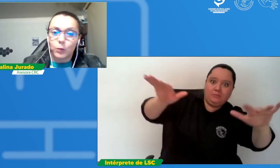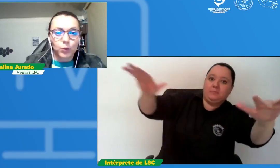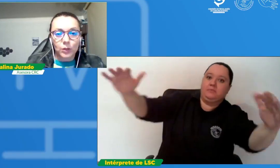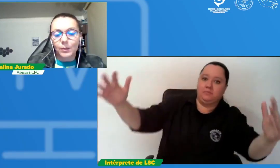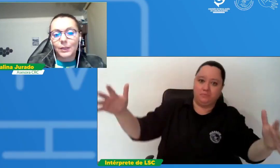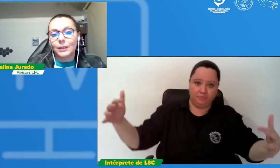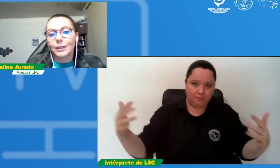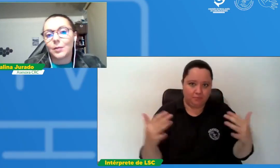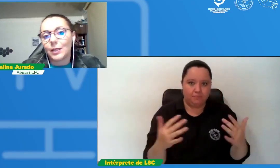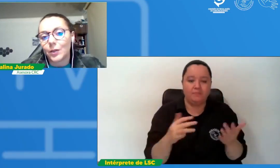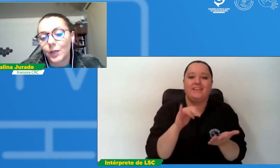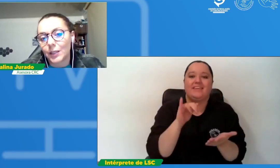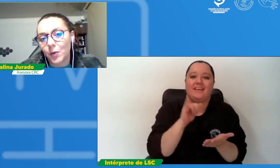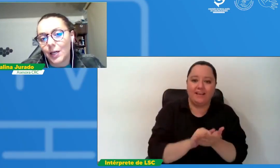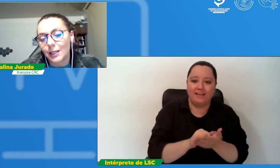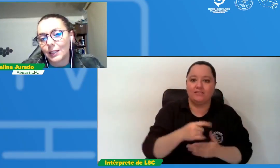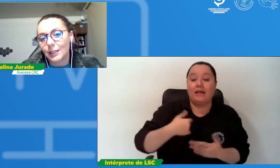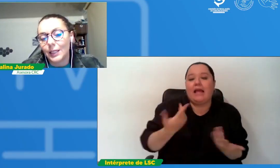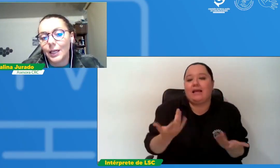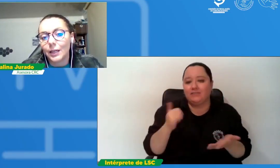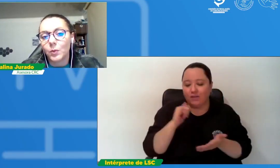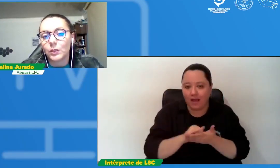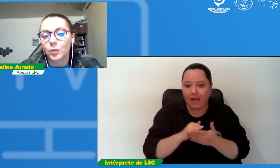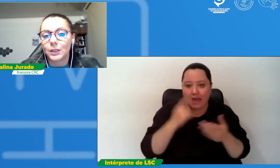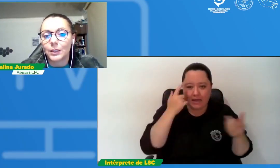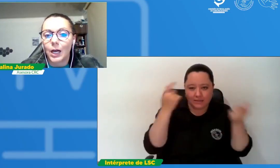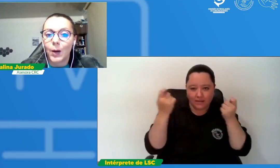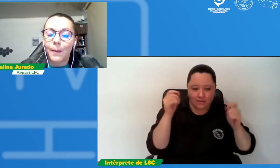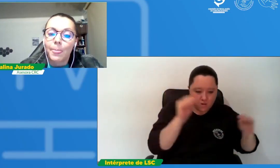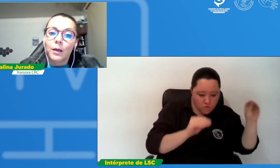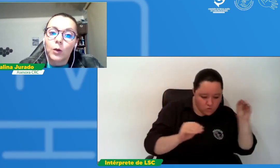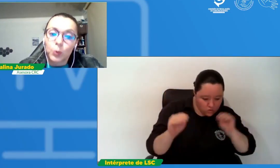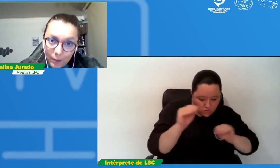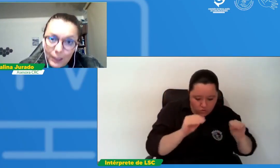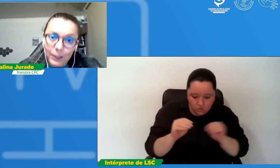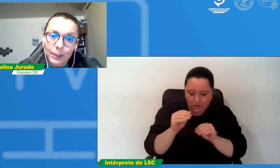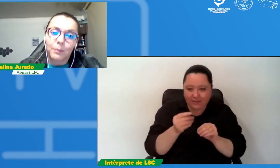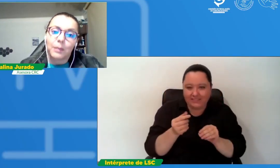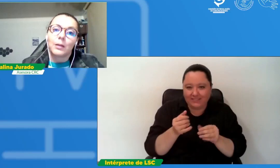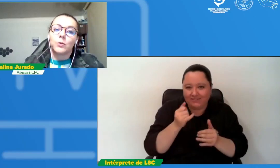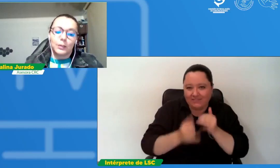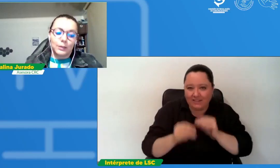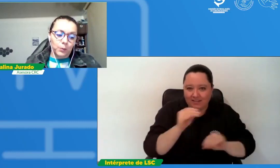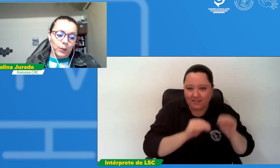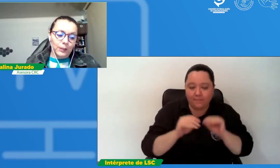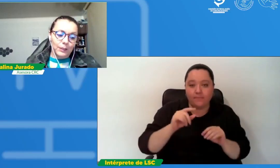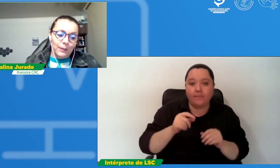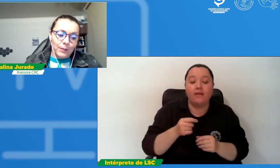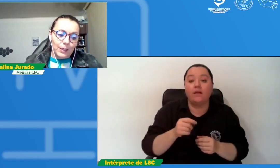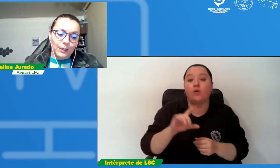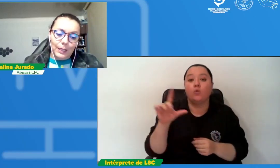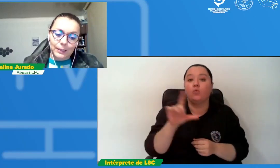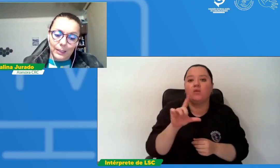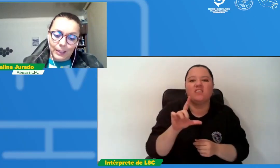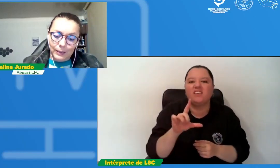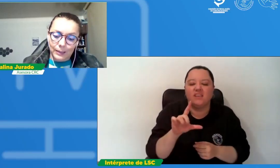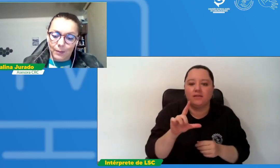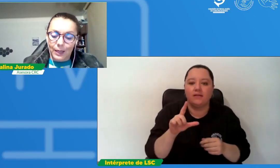justamente terminando de articular la estrategia como les comentaba justamente el primer lunes después de la de la semana